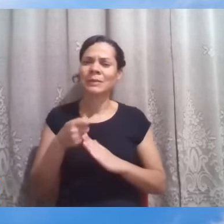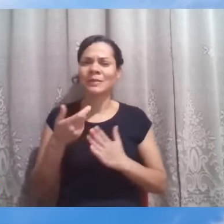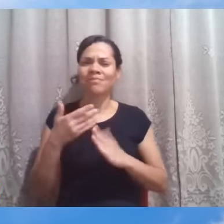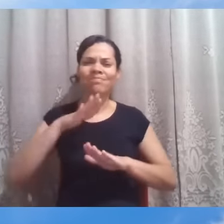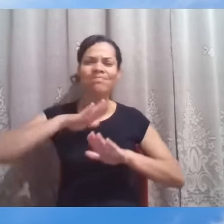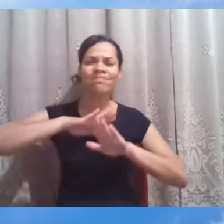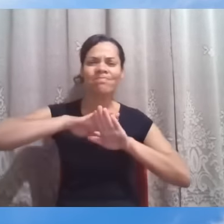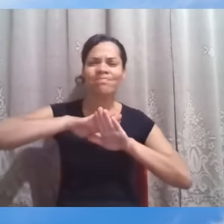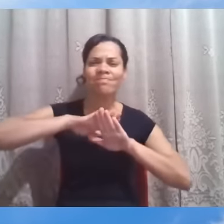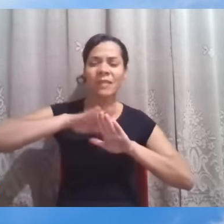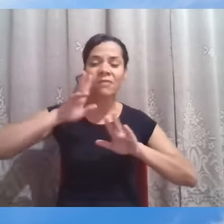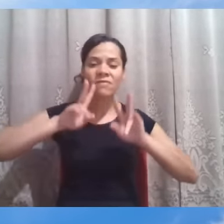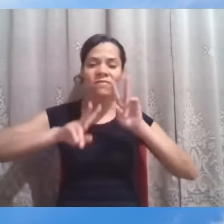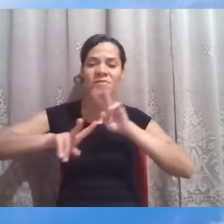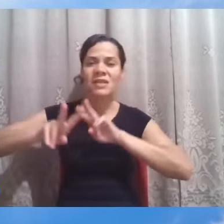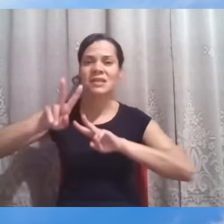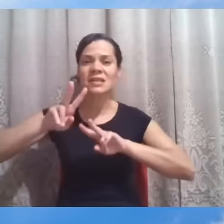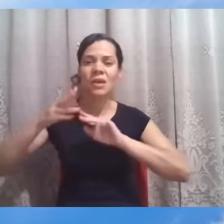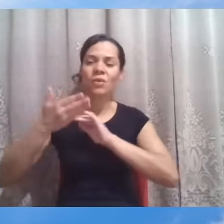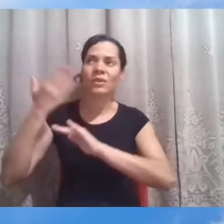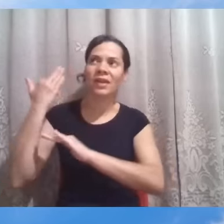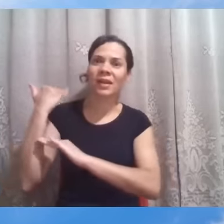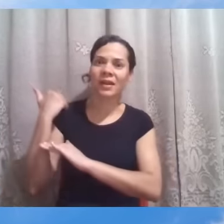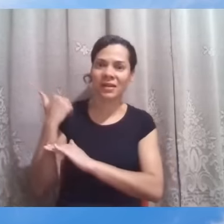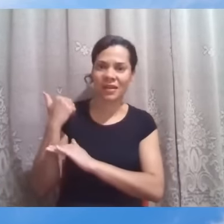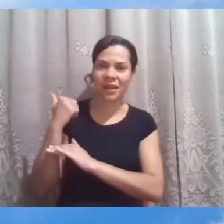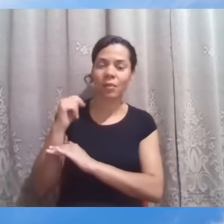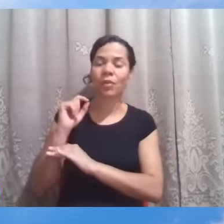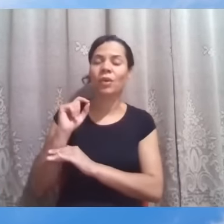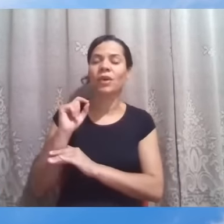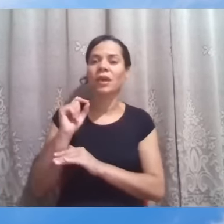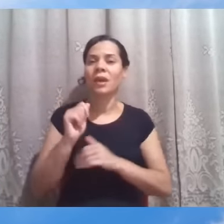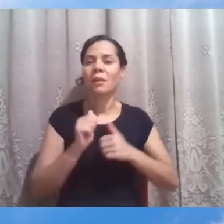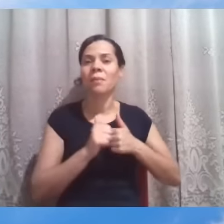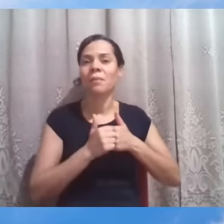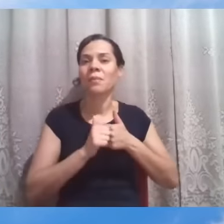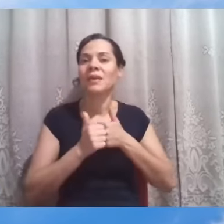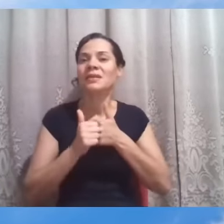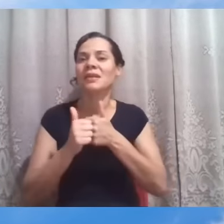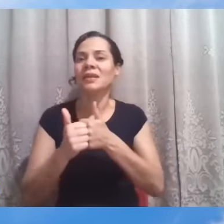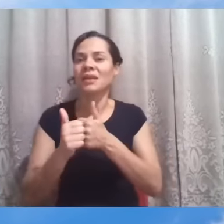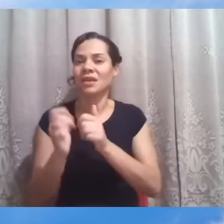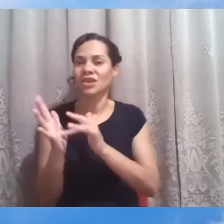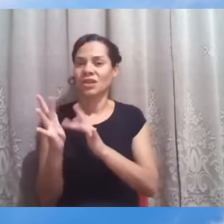tinham naquele tempo, que perseguiam a Jesus porque ele curava no sábado.